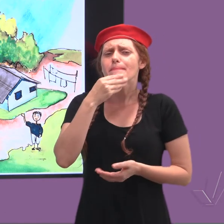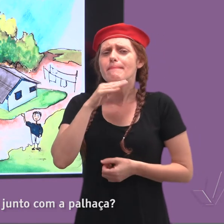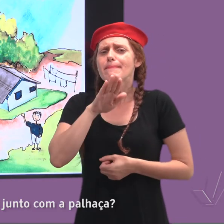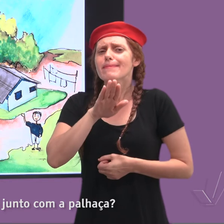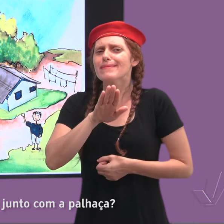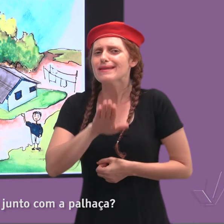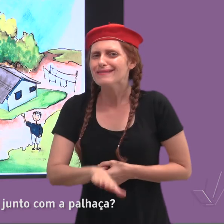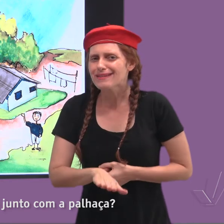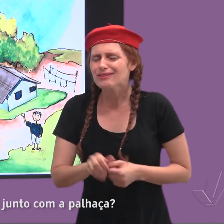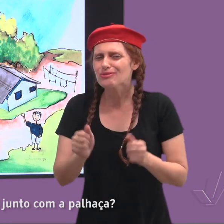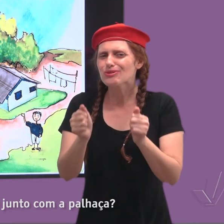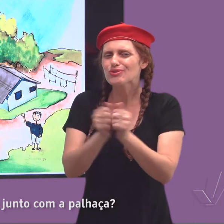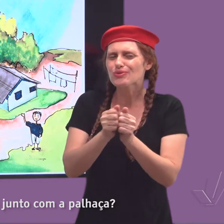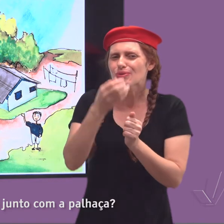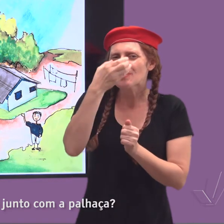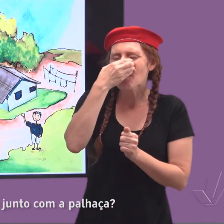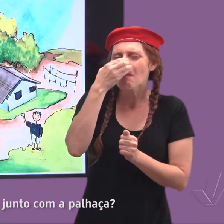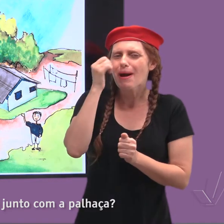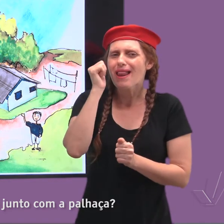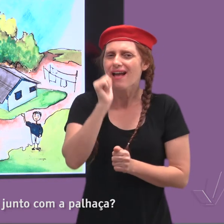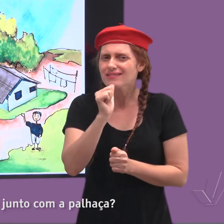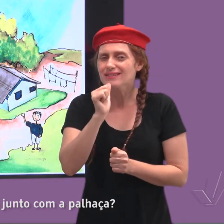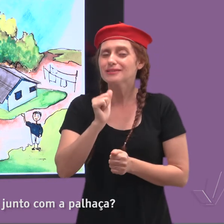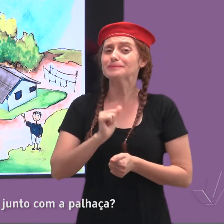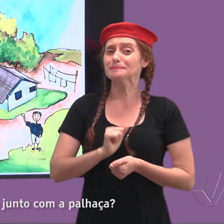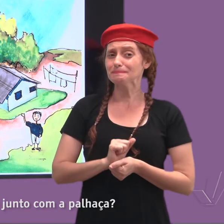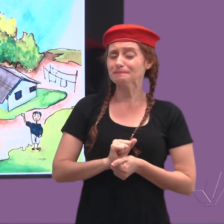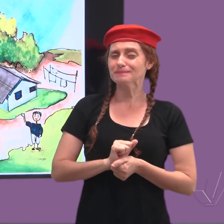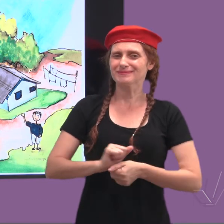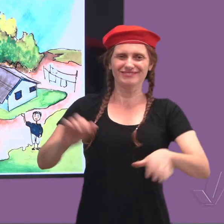O menino, ele estava junto com a palhaça? Tchau!